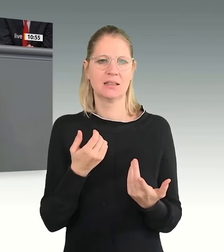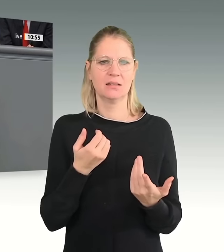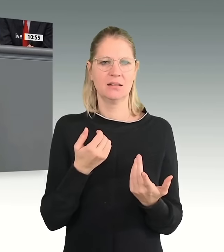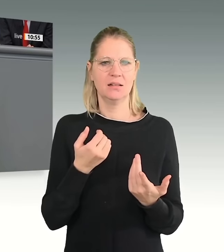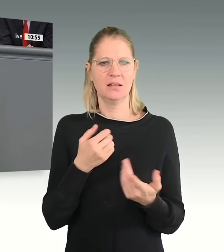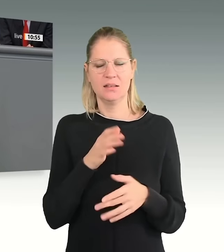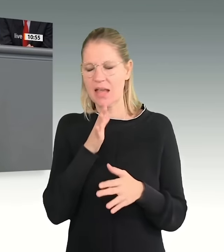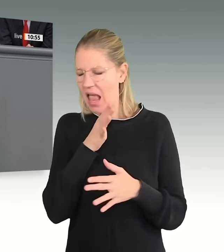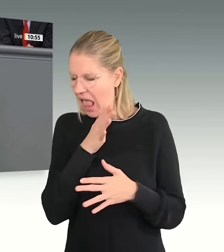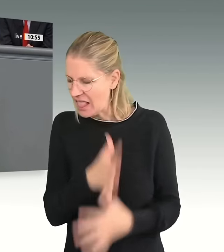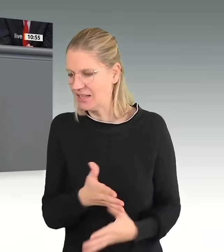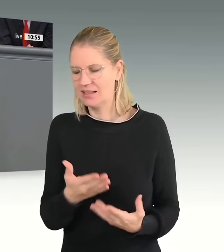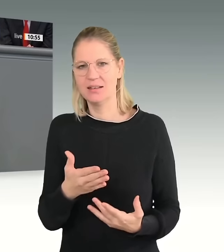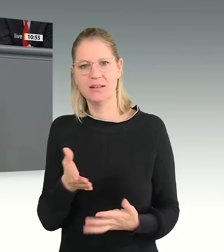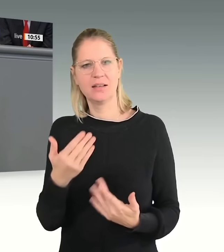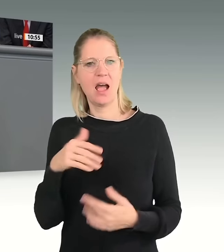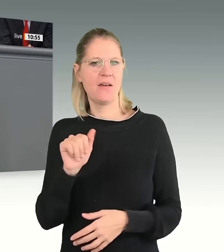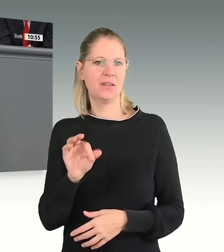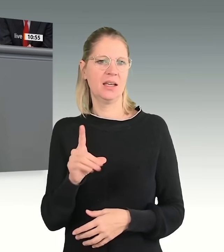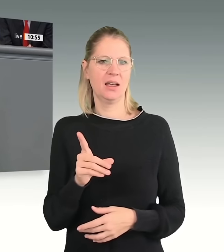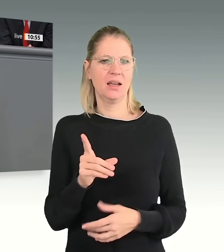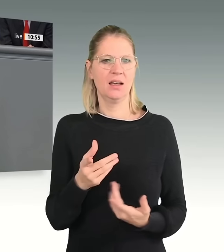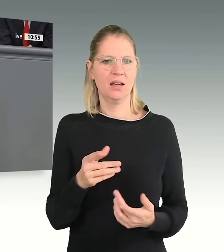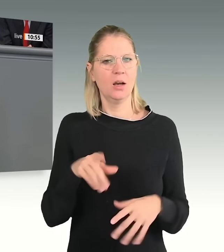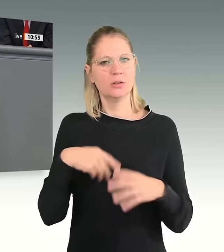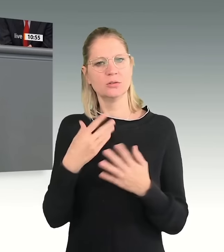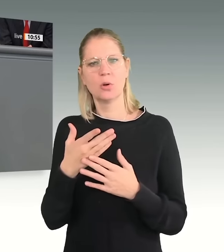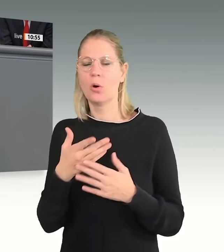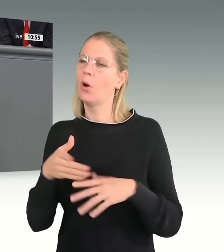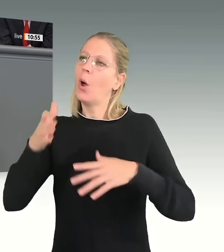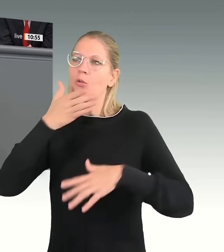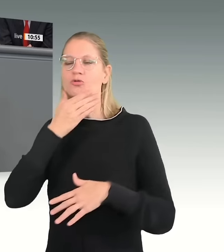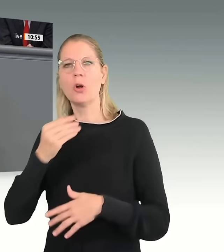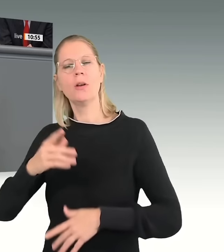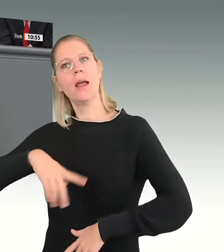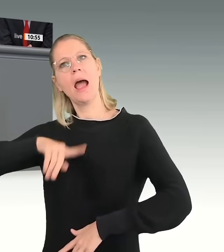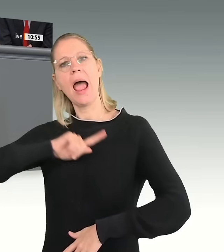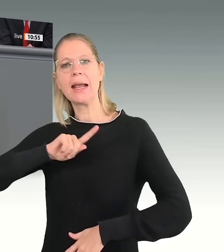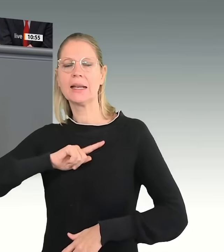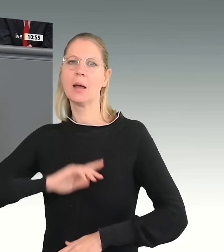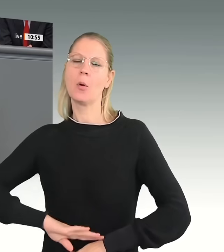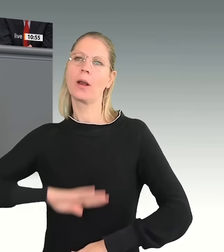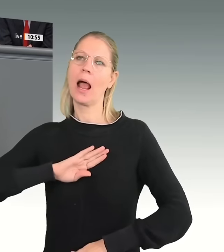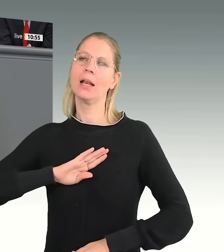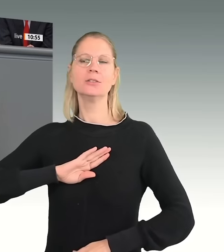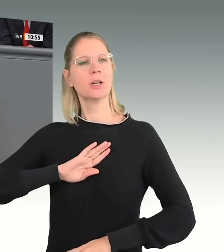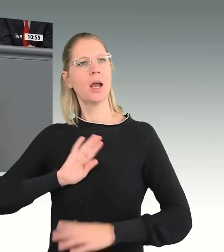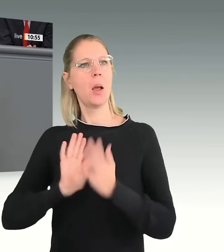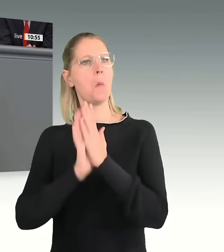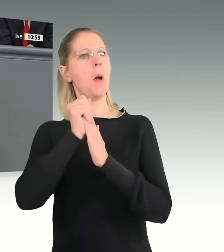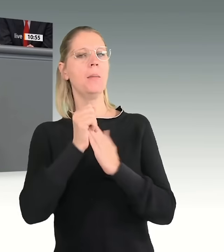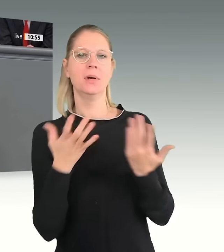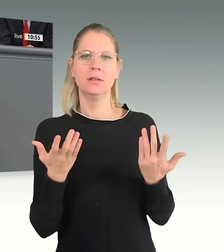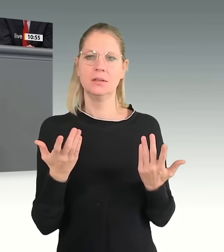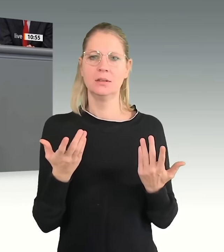Stolz über die Größe und die Schönheit der eigenen moralischen Überlegenheit entlastet vor den Herausforderungen, Konsequenzen